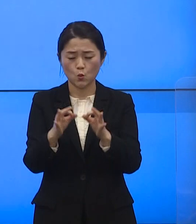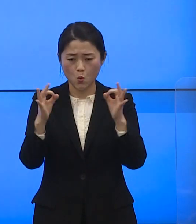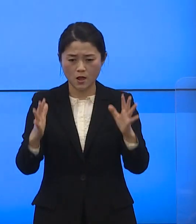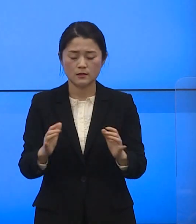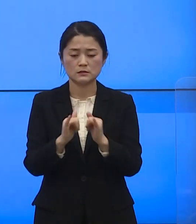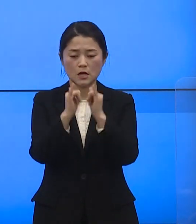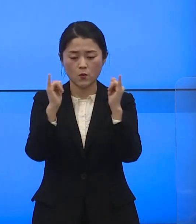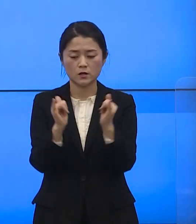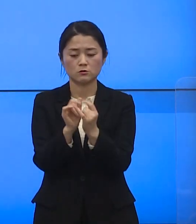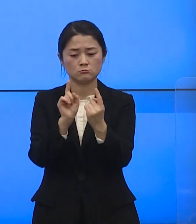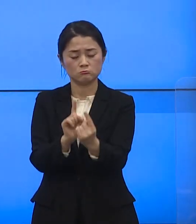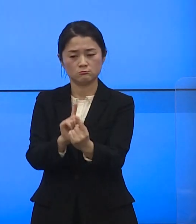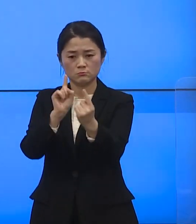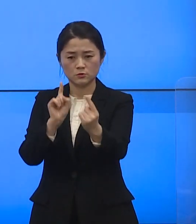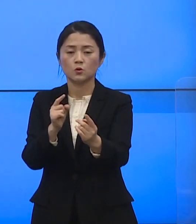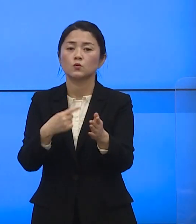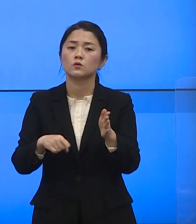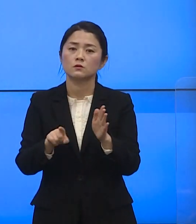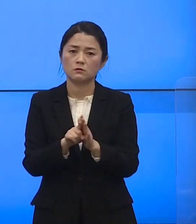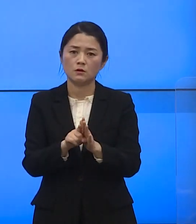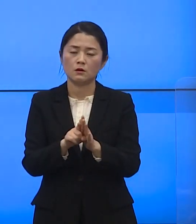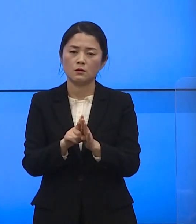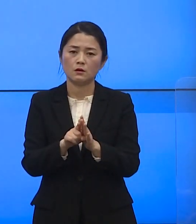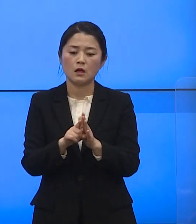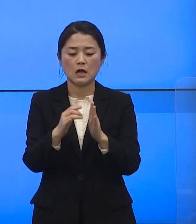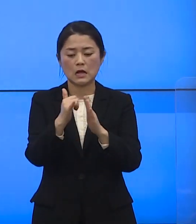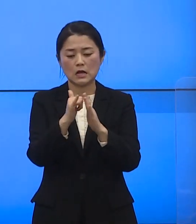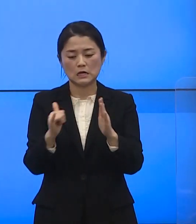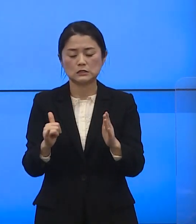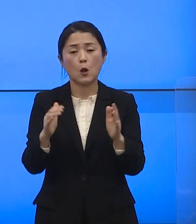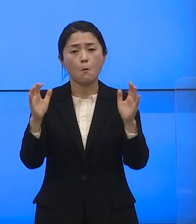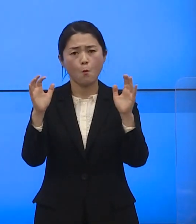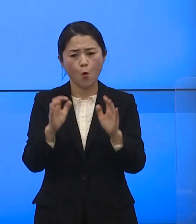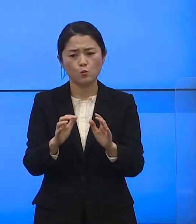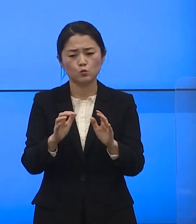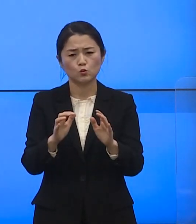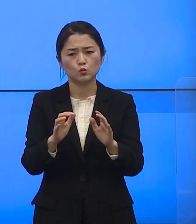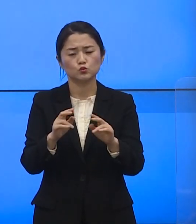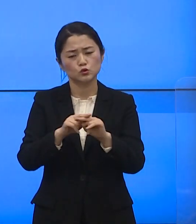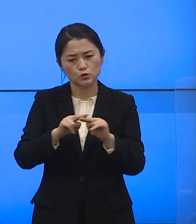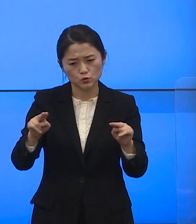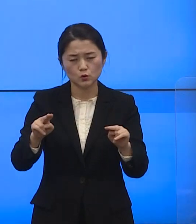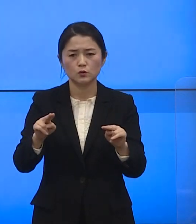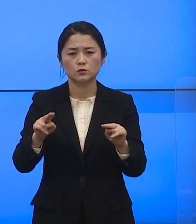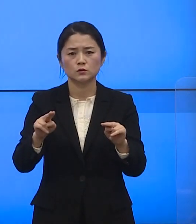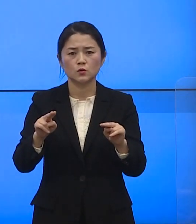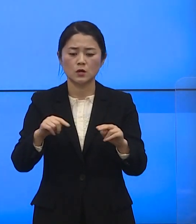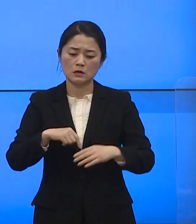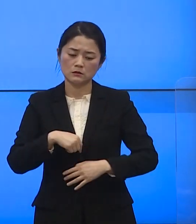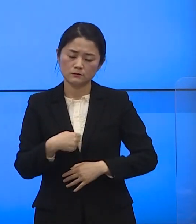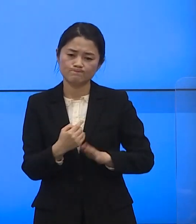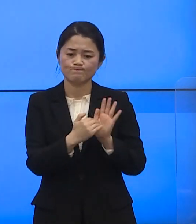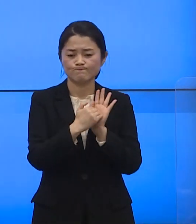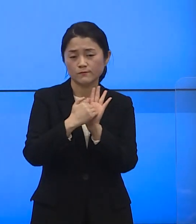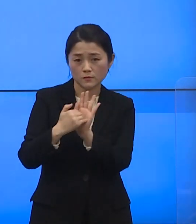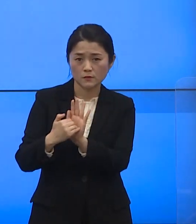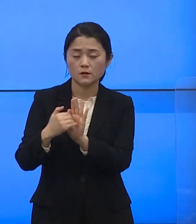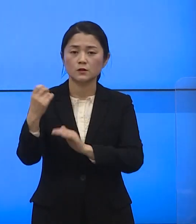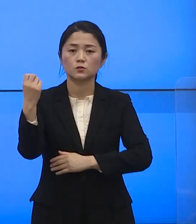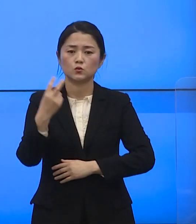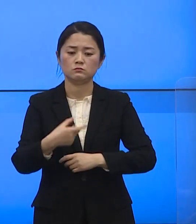거리 두기의 실천을 위해 5원 이상 가족 간 모임도 자제하는 등 자체 방역은 물론